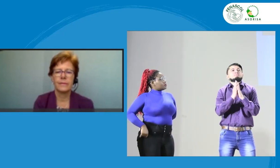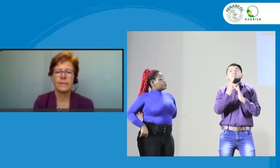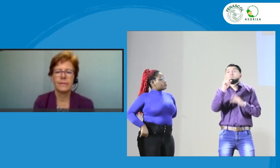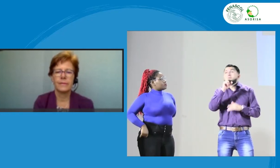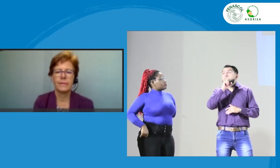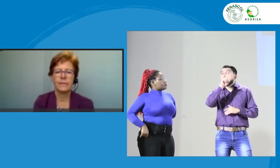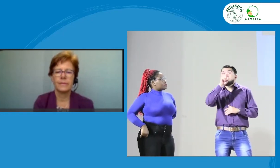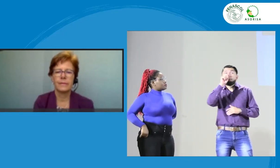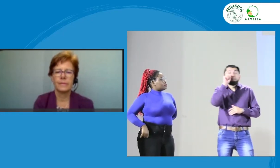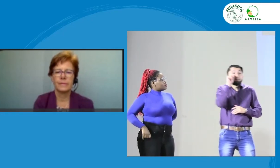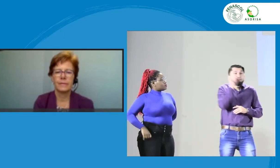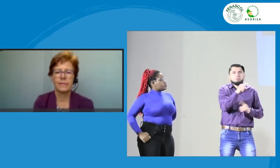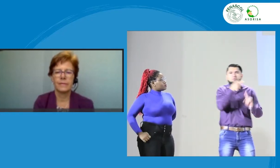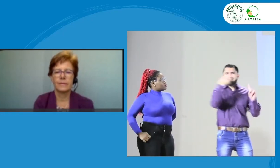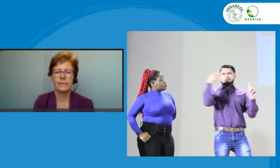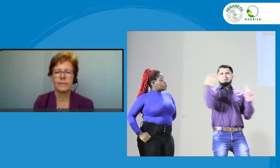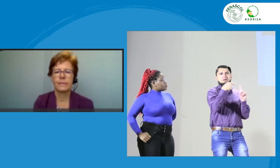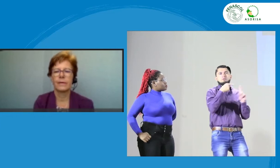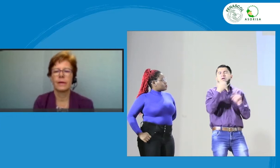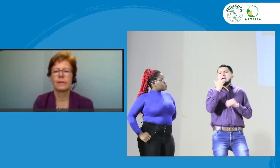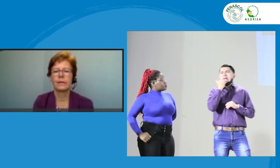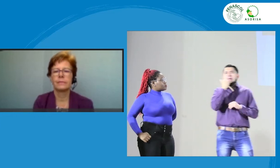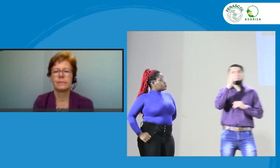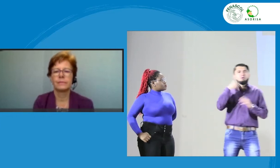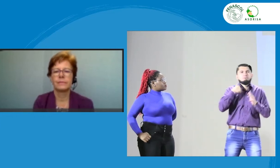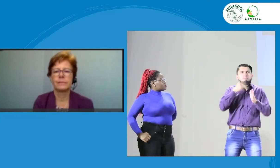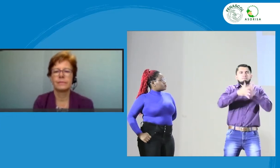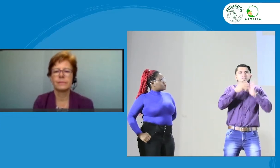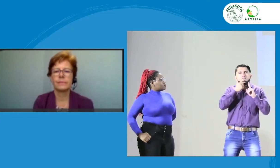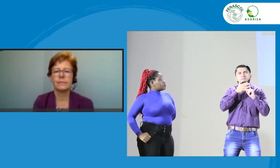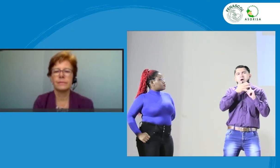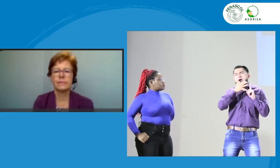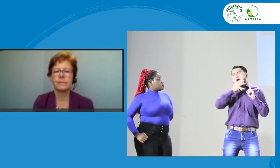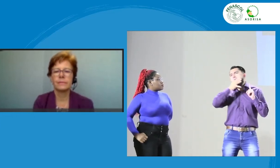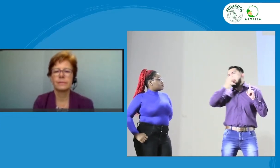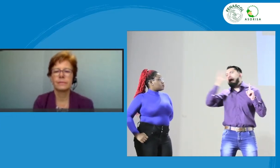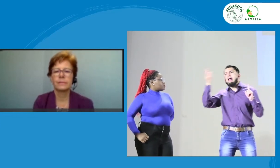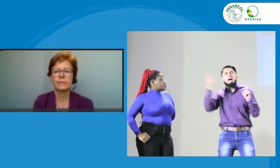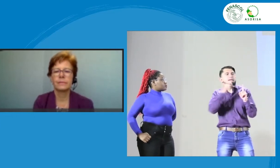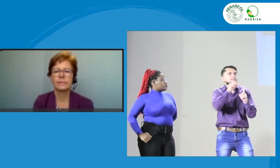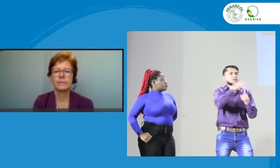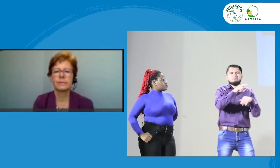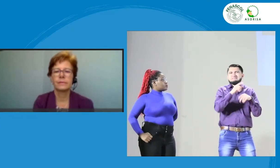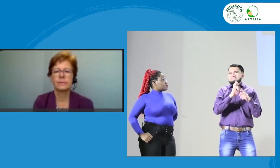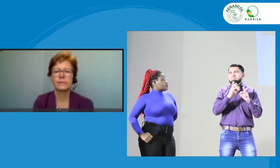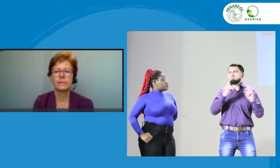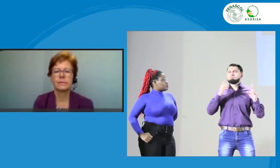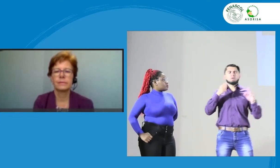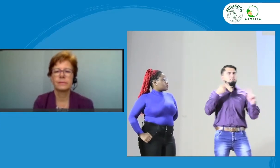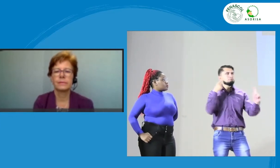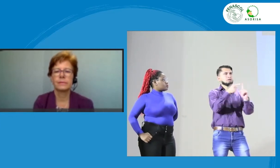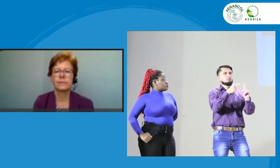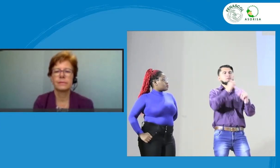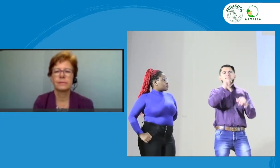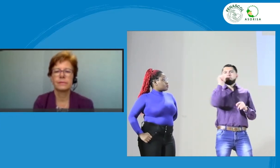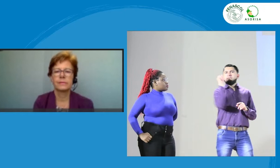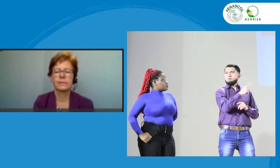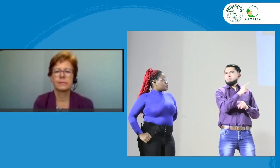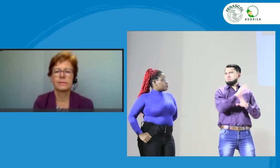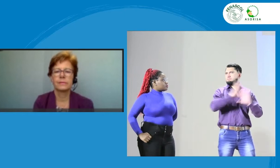in Zoom. Once ask them your questions. No ask them ask ask them